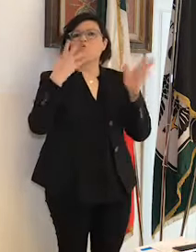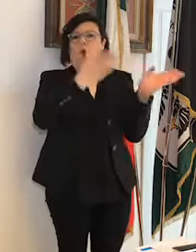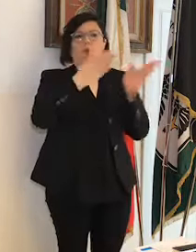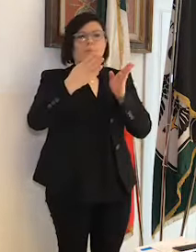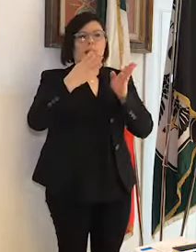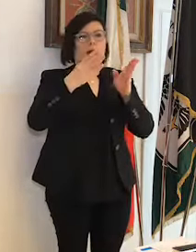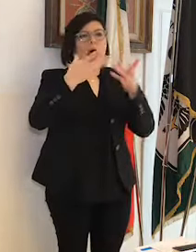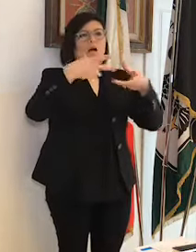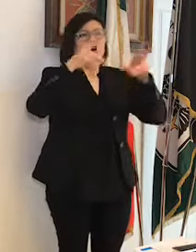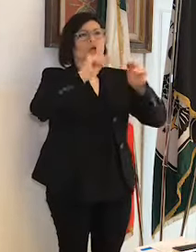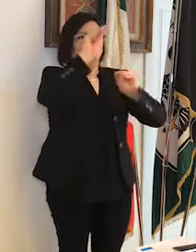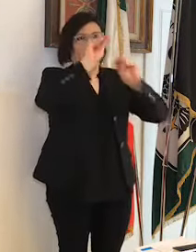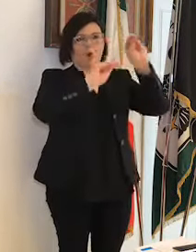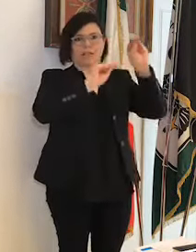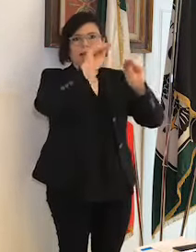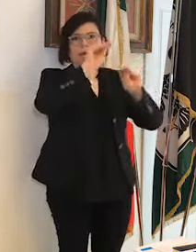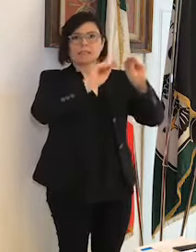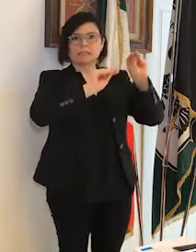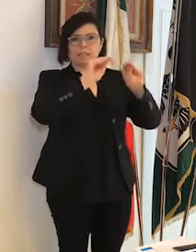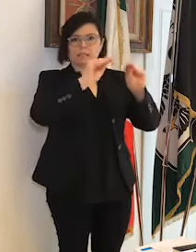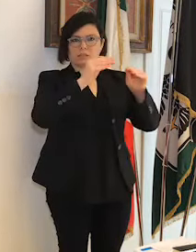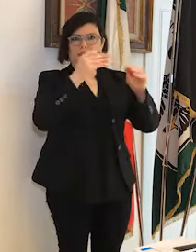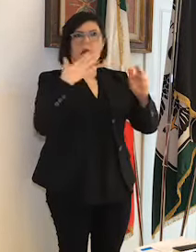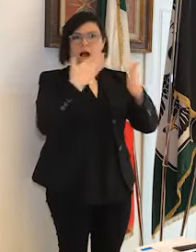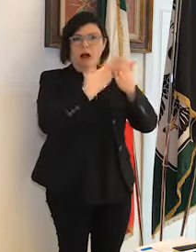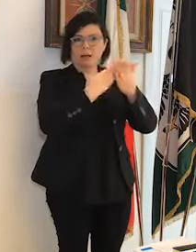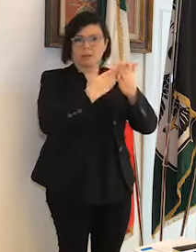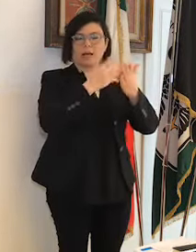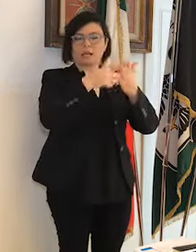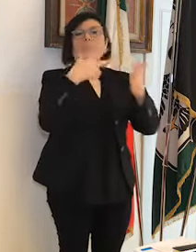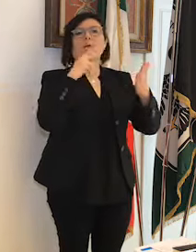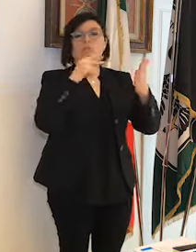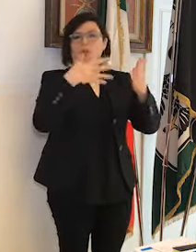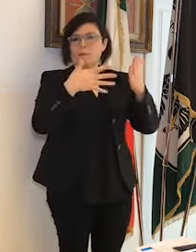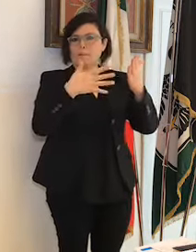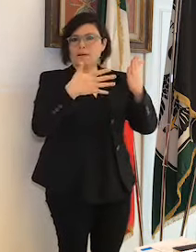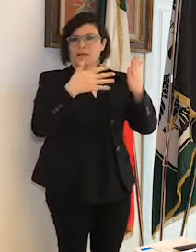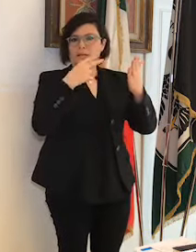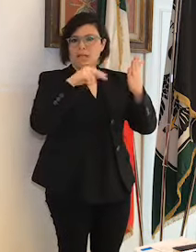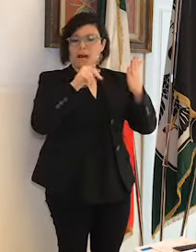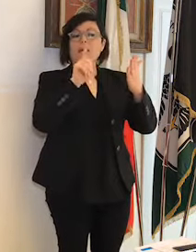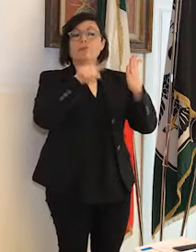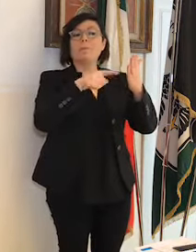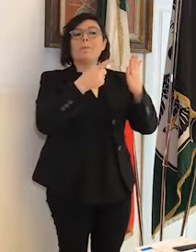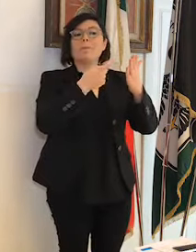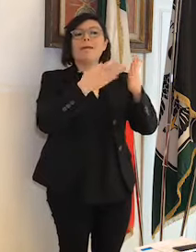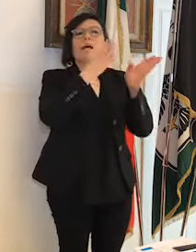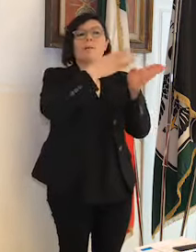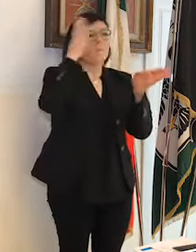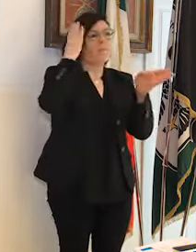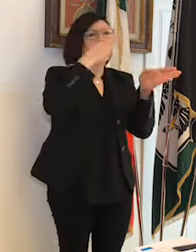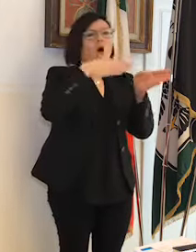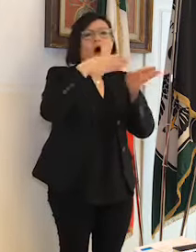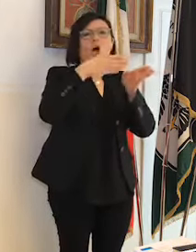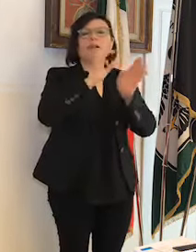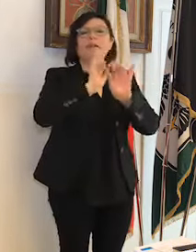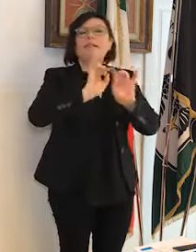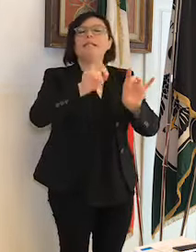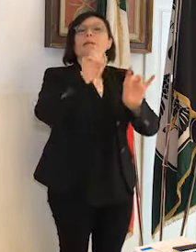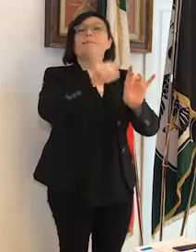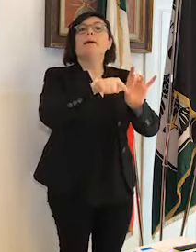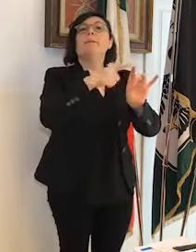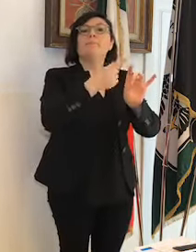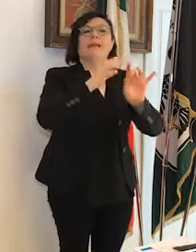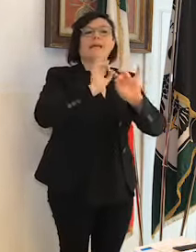dell'ospedale, ne abbiamo parlato a più riprese, per liberare posti letto per la medicina